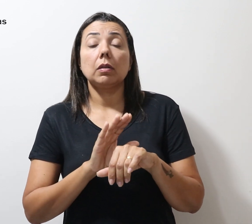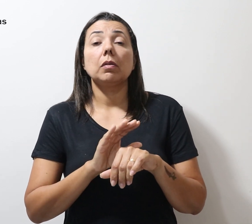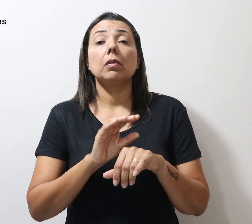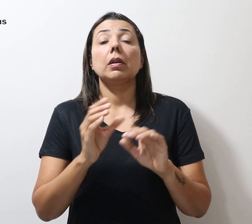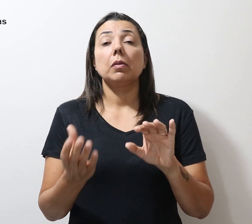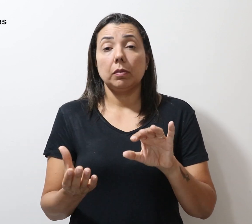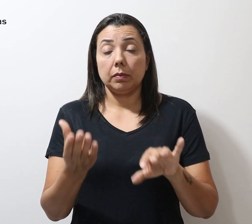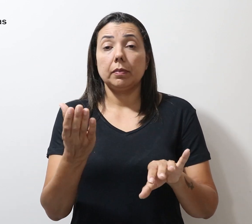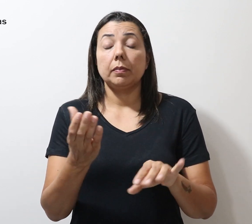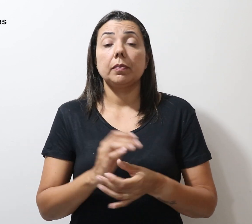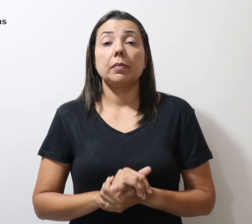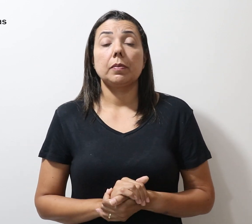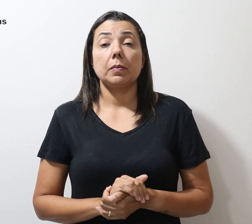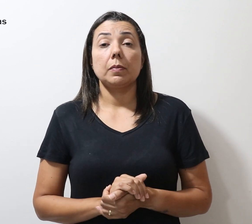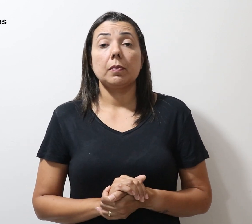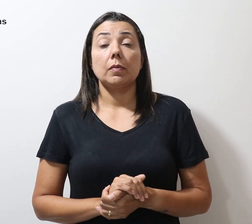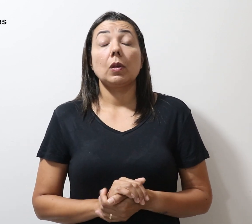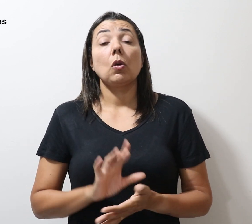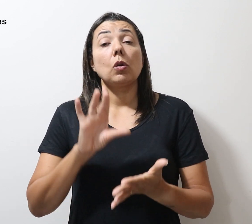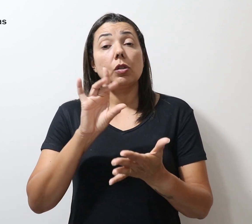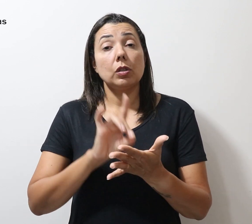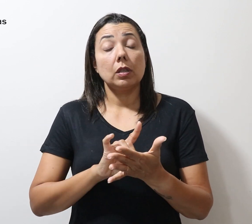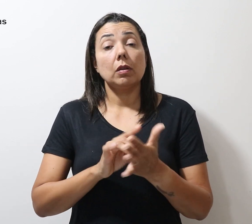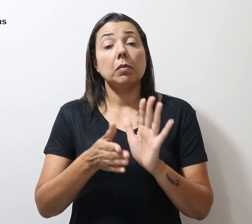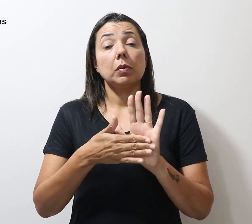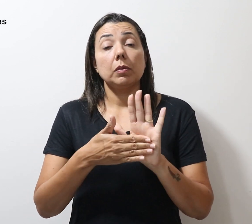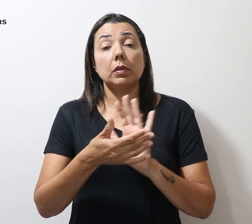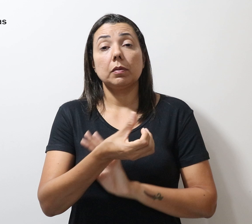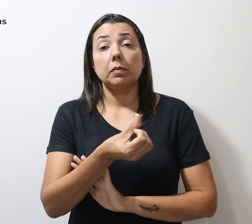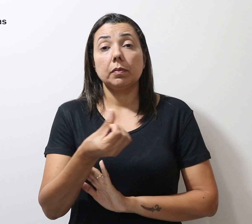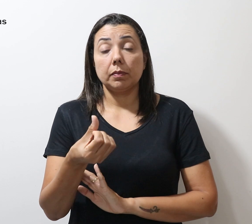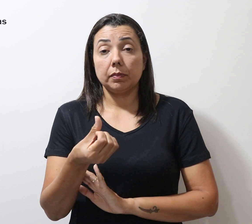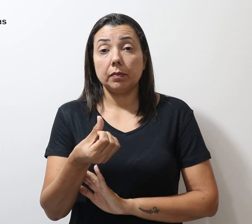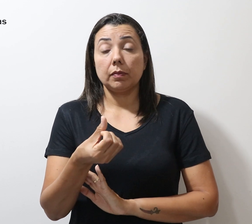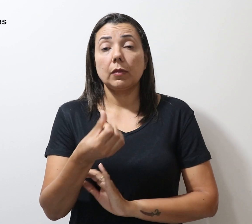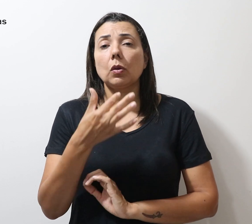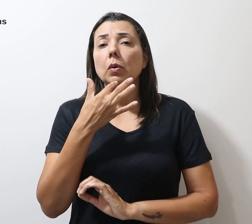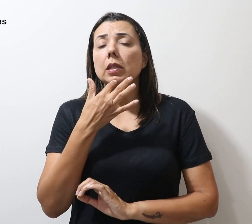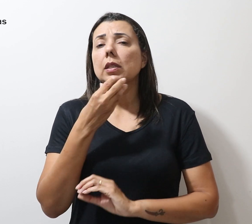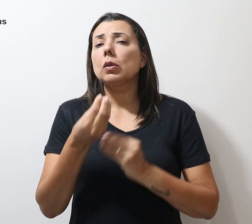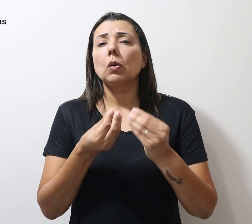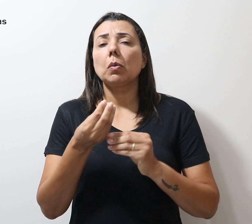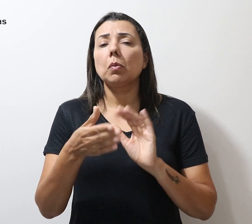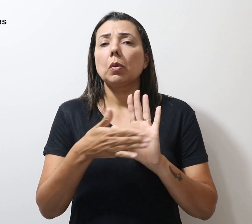Nacional. Originalmente, a PEC 66, conhecida como PEC da Morte,